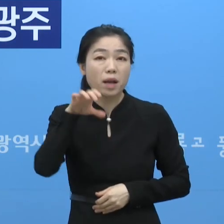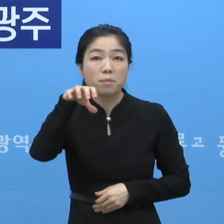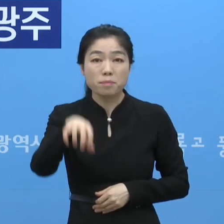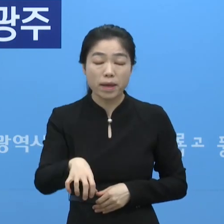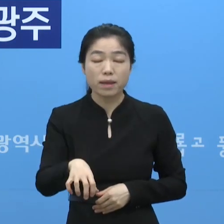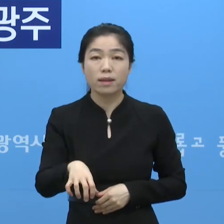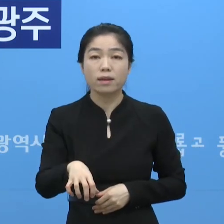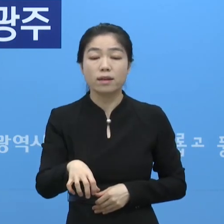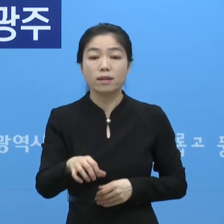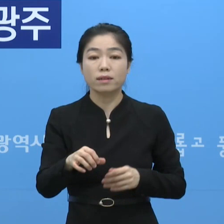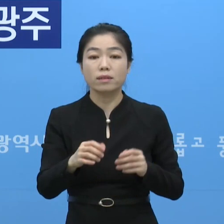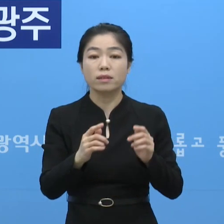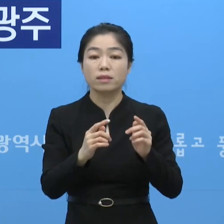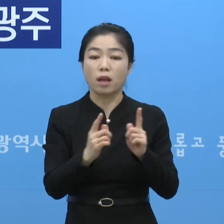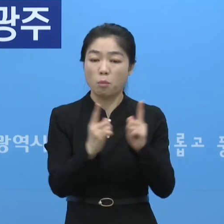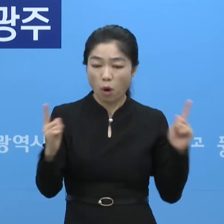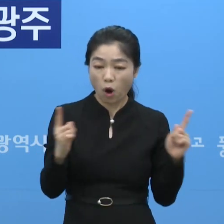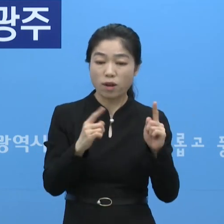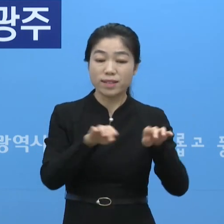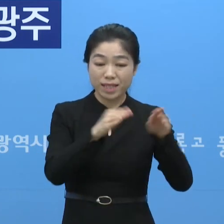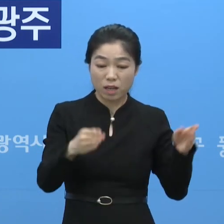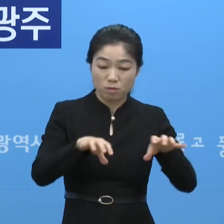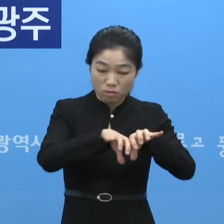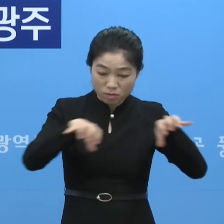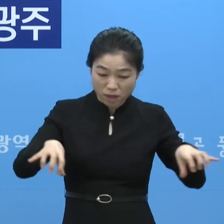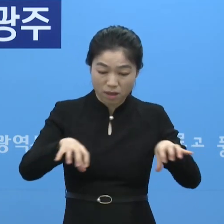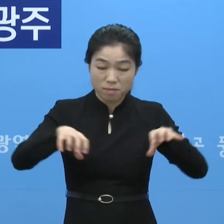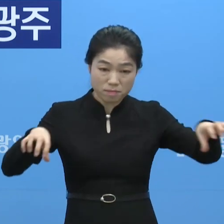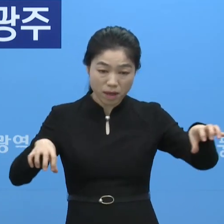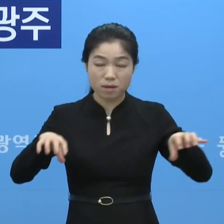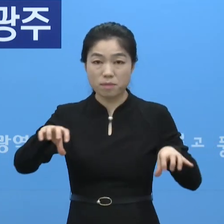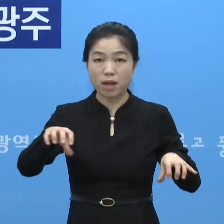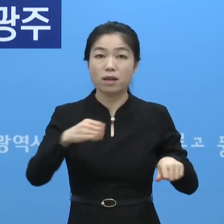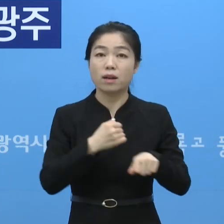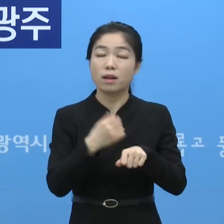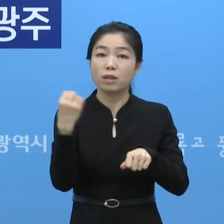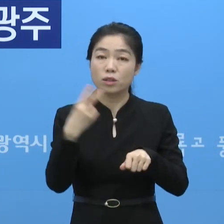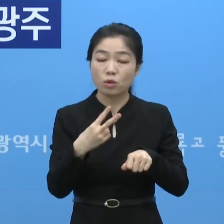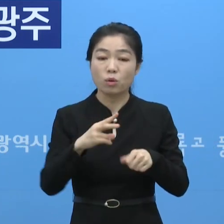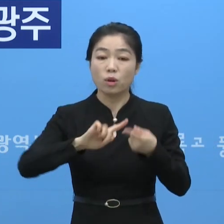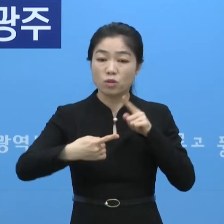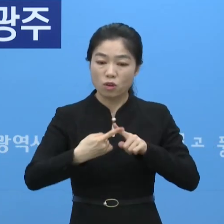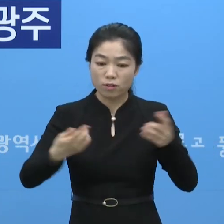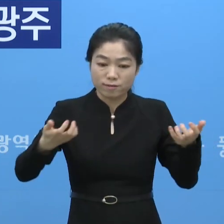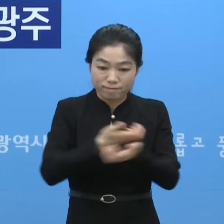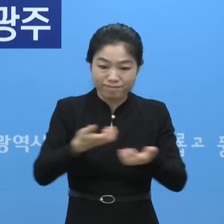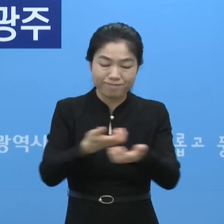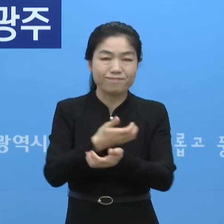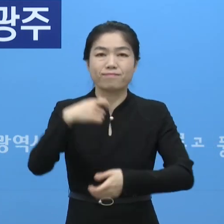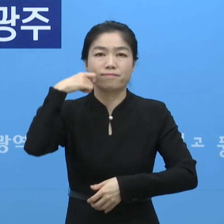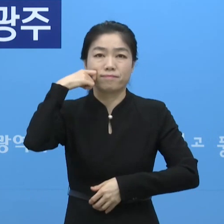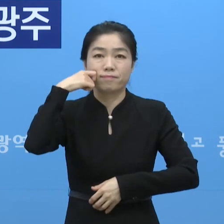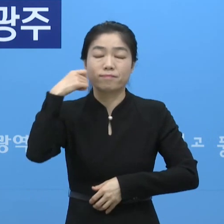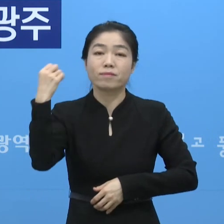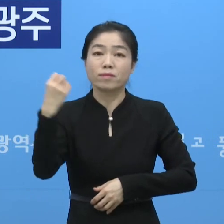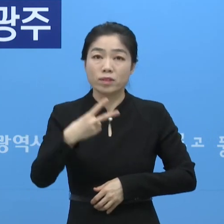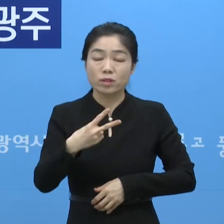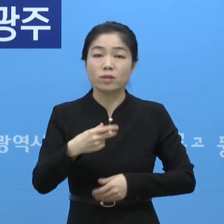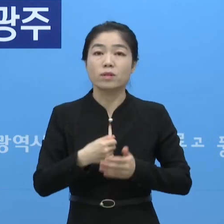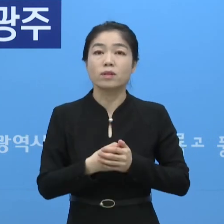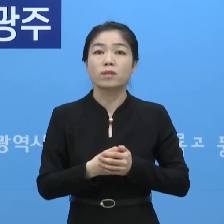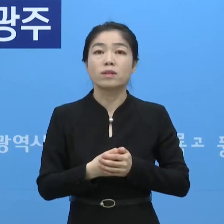거리나 테이블 간의 거리, 또 테이블 간에서 서로 이동하지 않도록 하는 것은 물론이지만